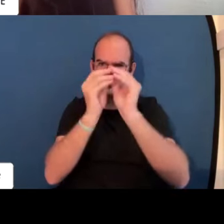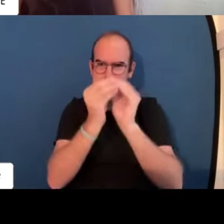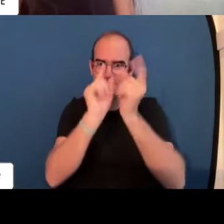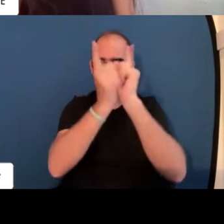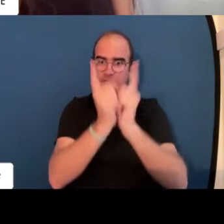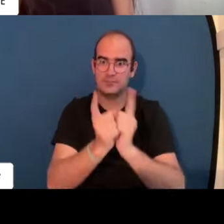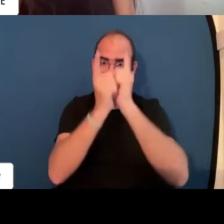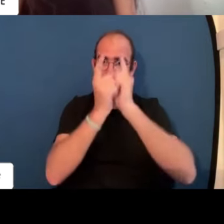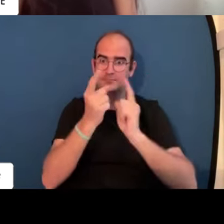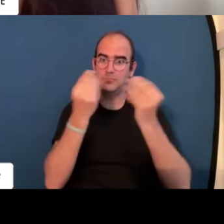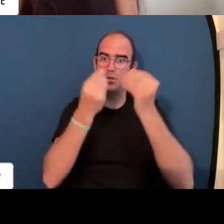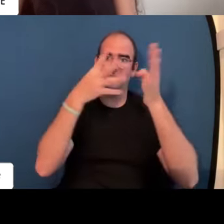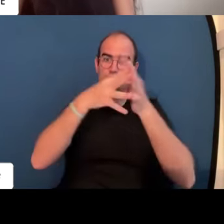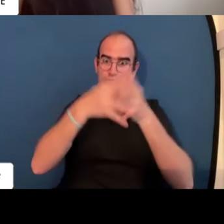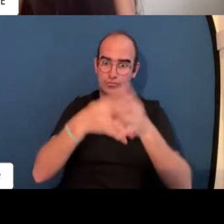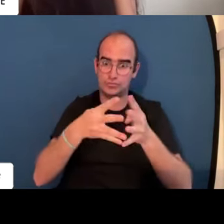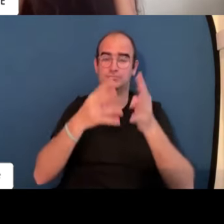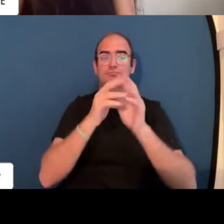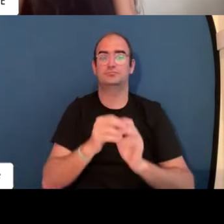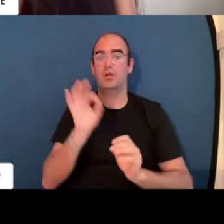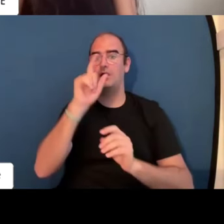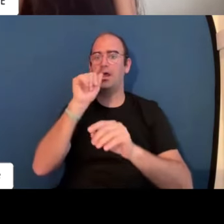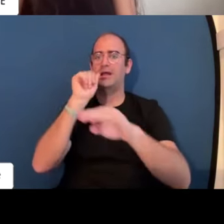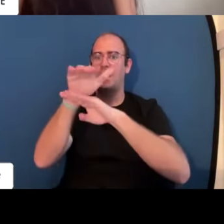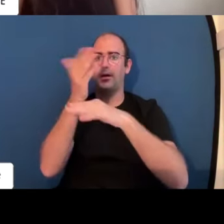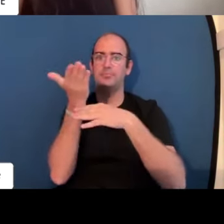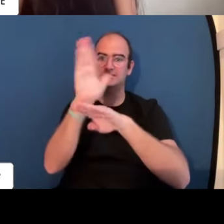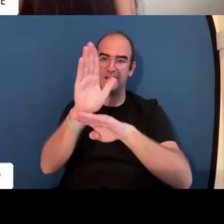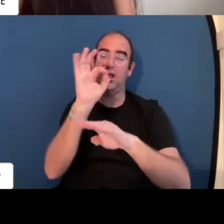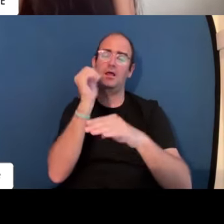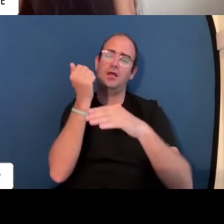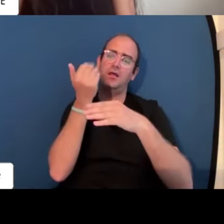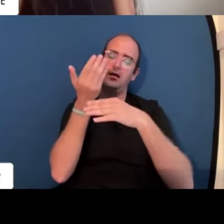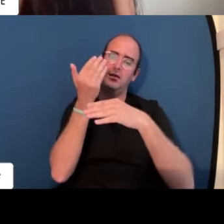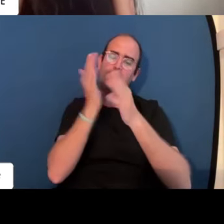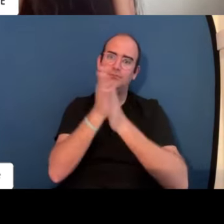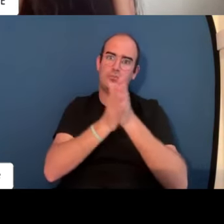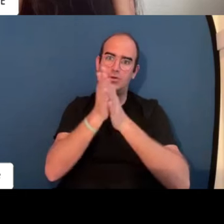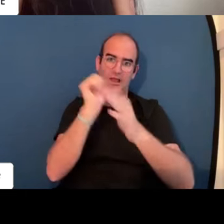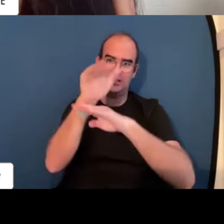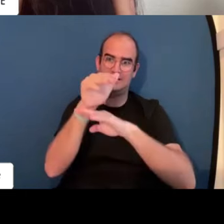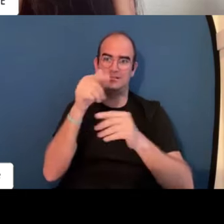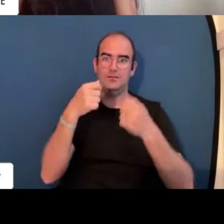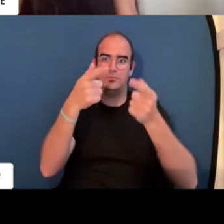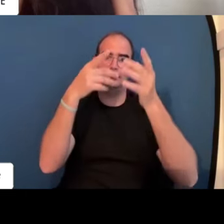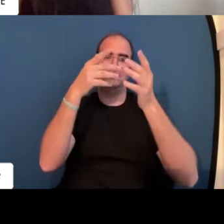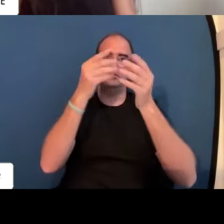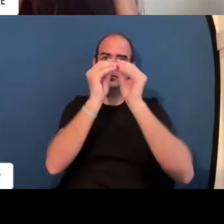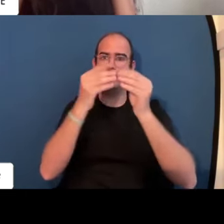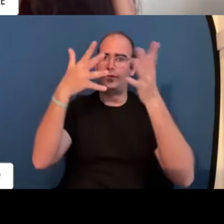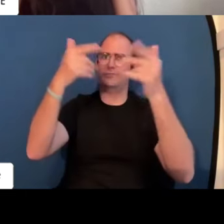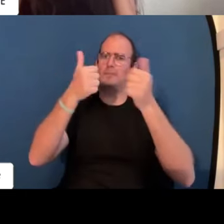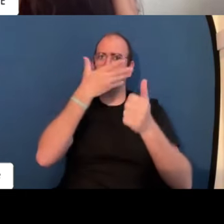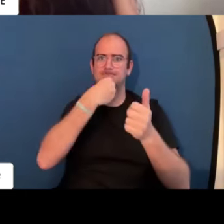encontrar trabajo te puede ayudar por ejemplo a mejorar tu currículum vitae a hacer una carta de presentación una